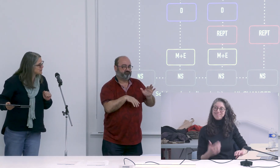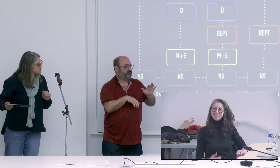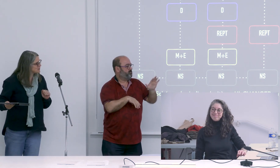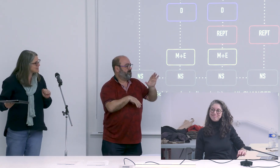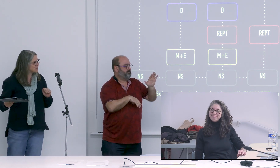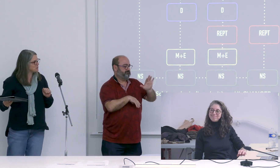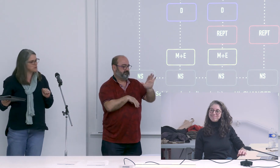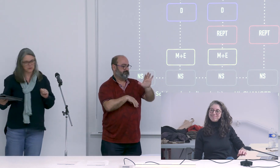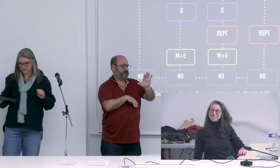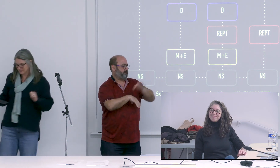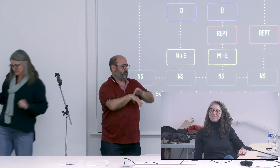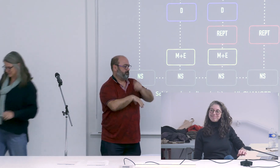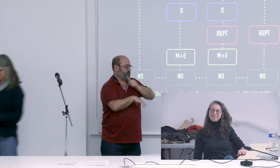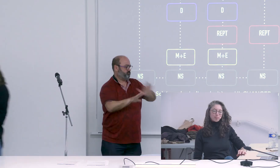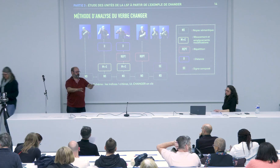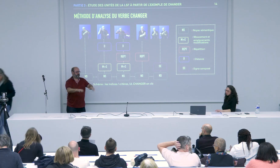de 5 minutes